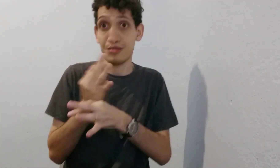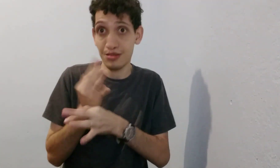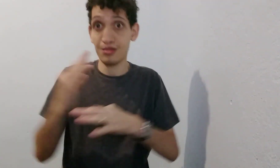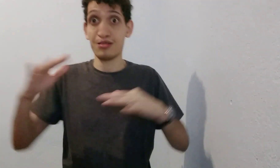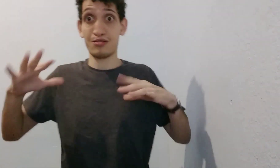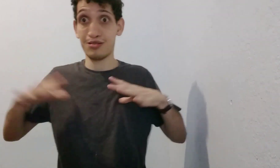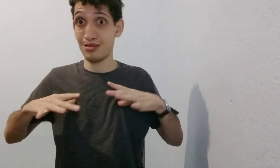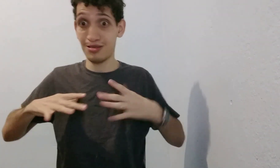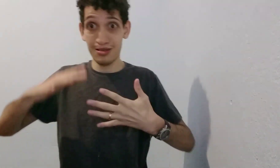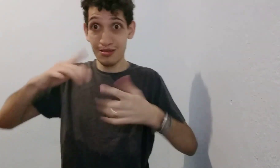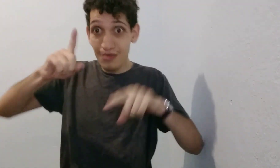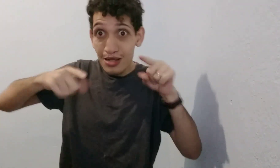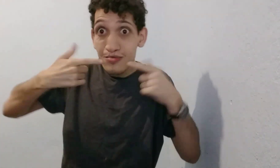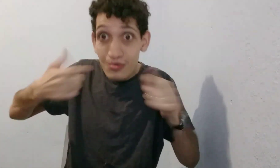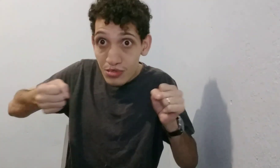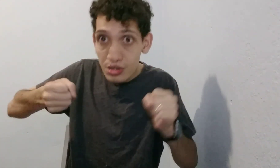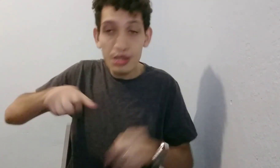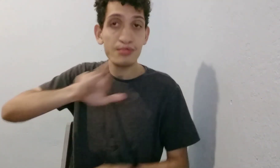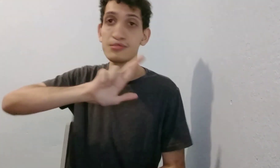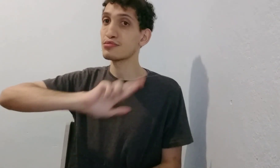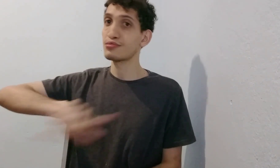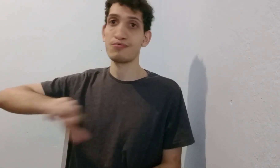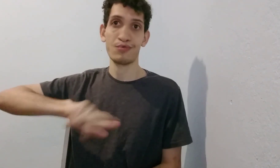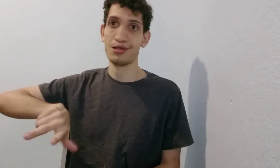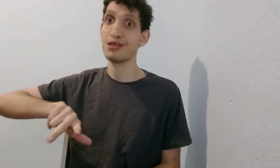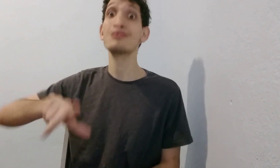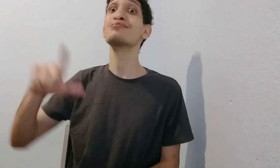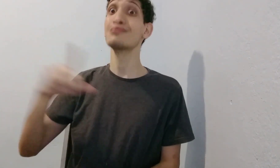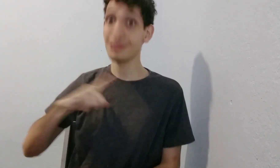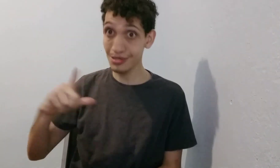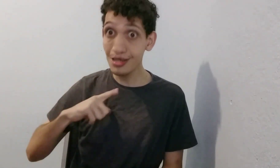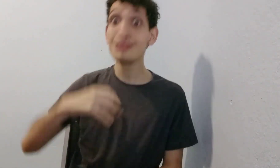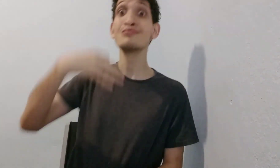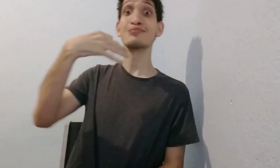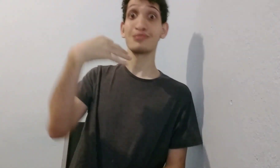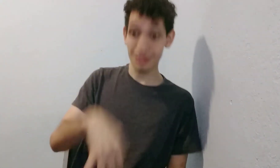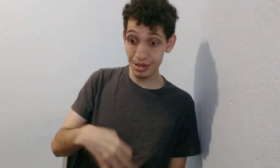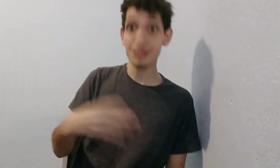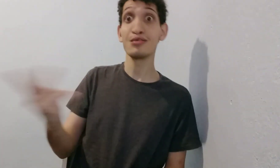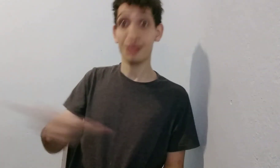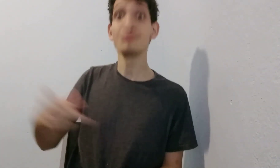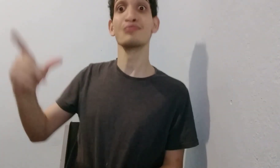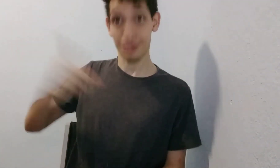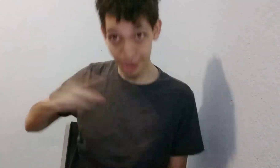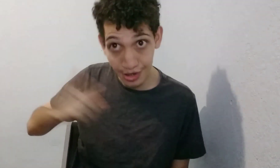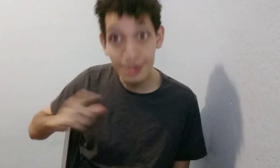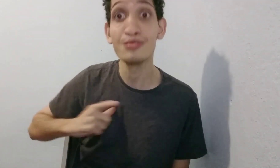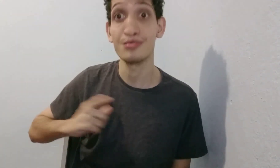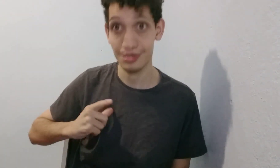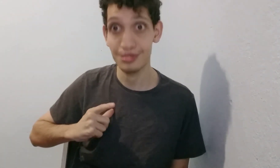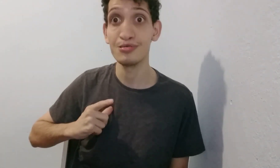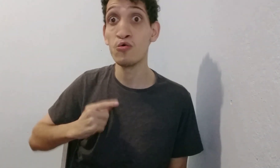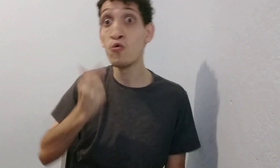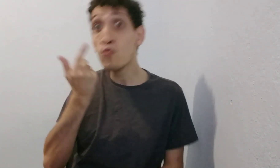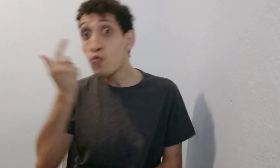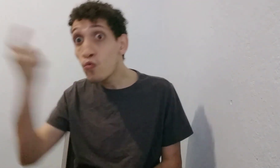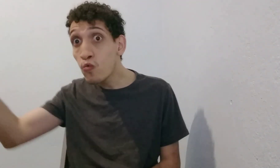esse tema desses três sinais não é variação no risco. Tem cinco que é certo e que é errado, tá bom?